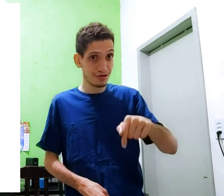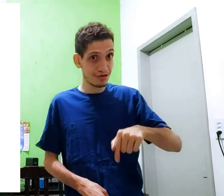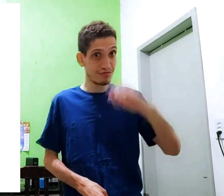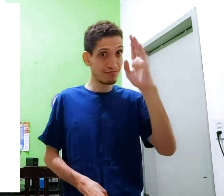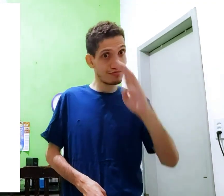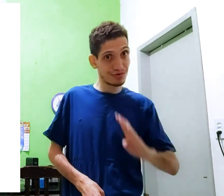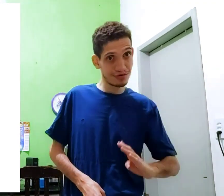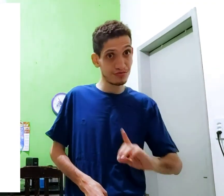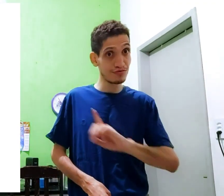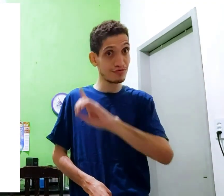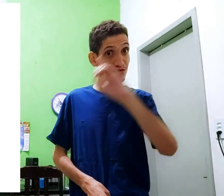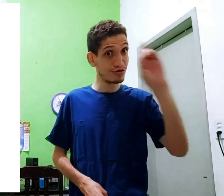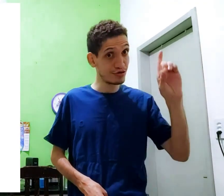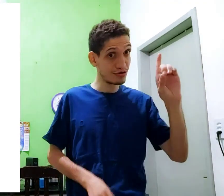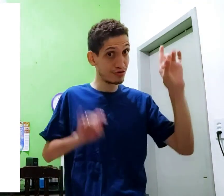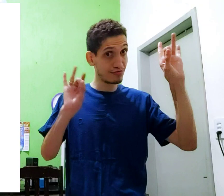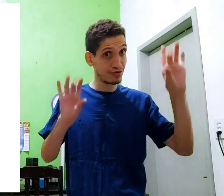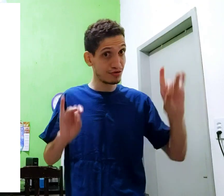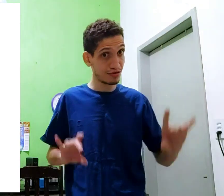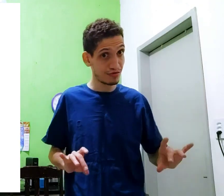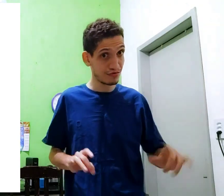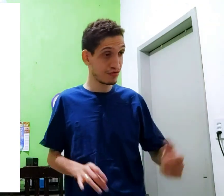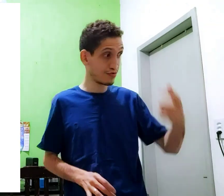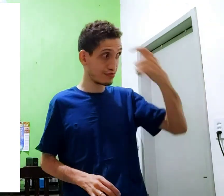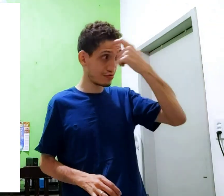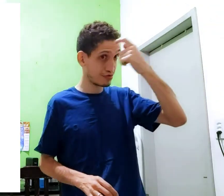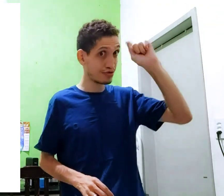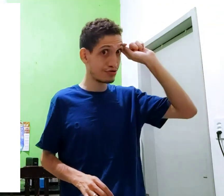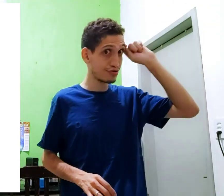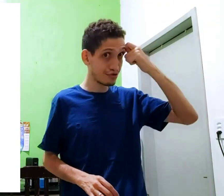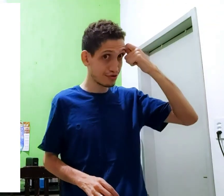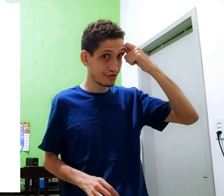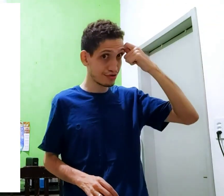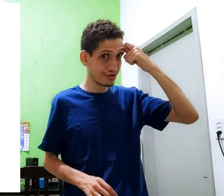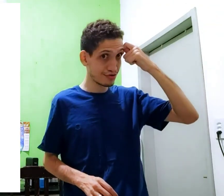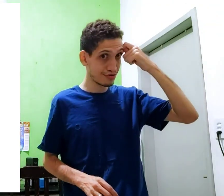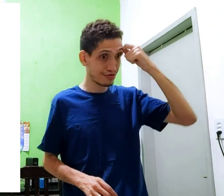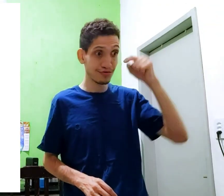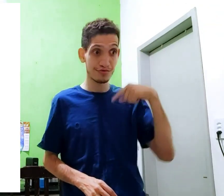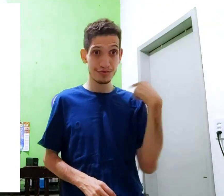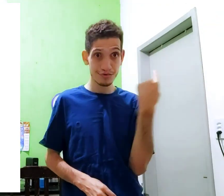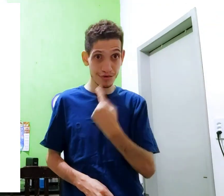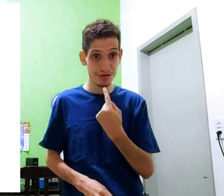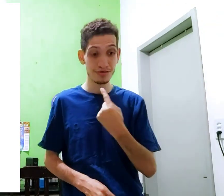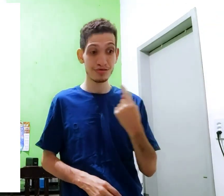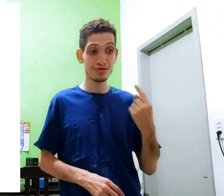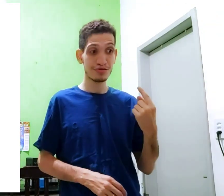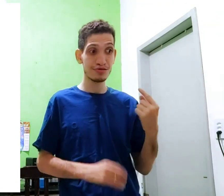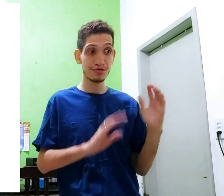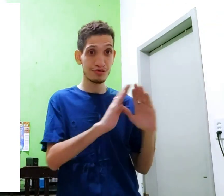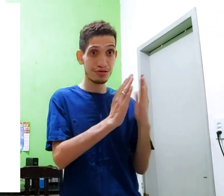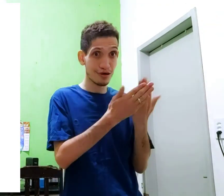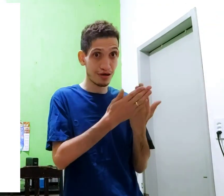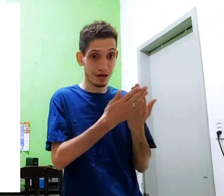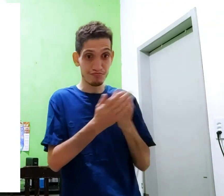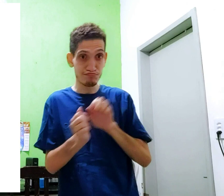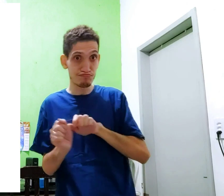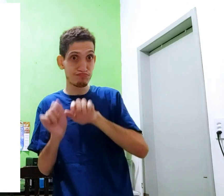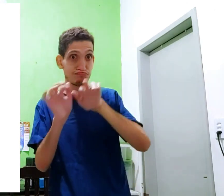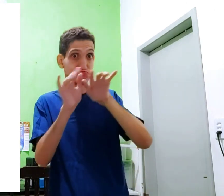aqui Brasil dia especial consciência negra nós escola